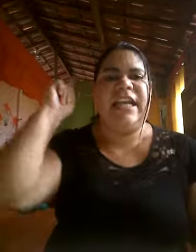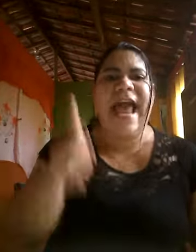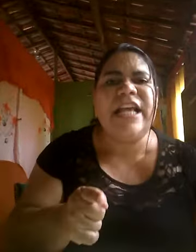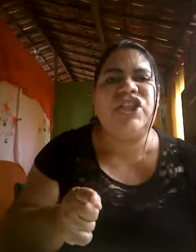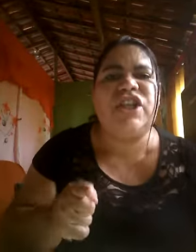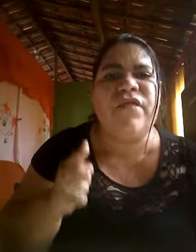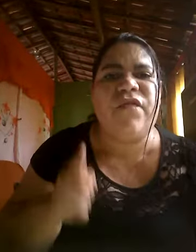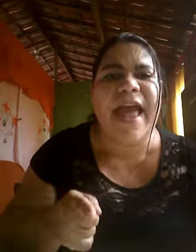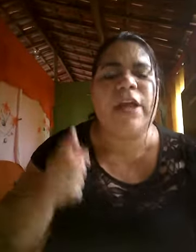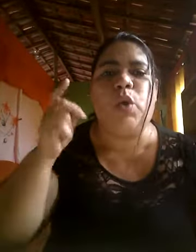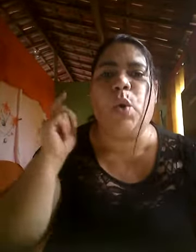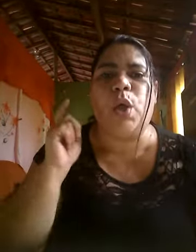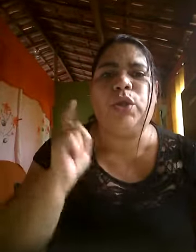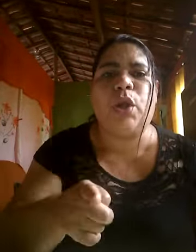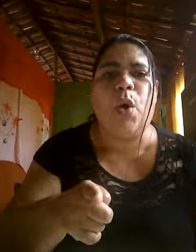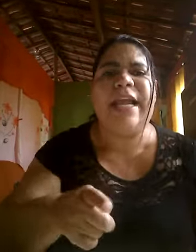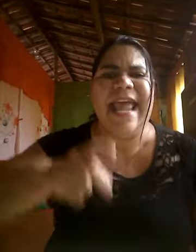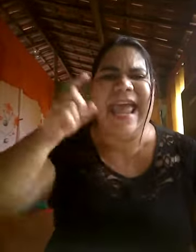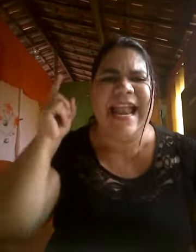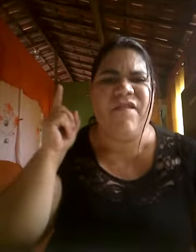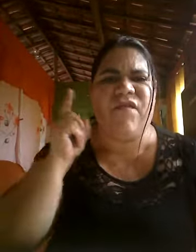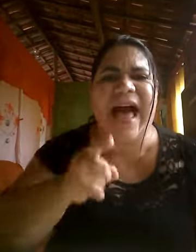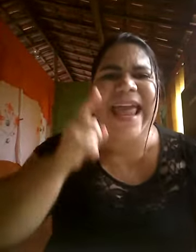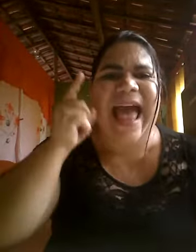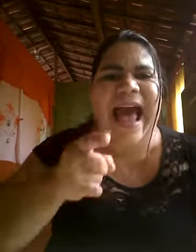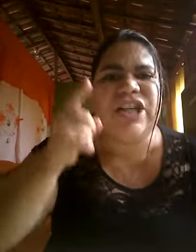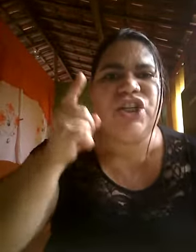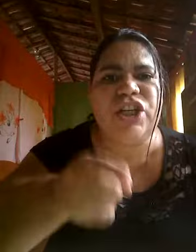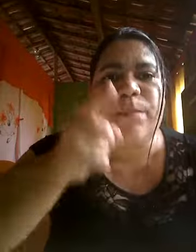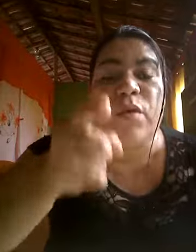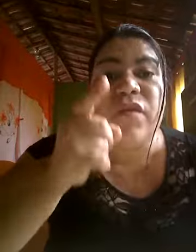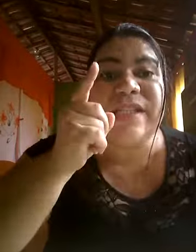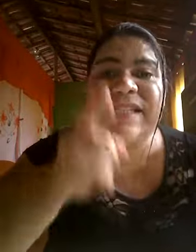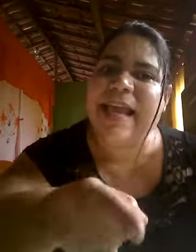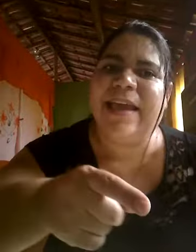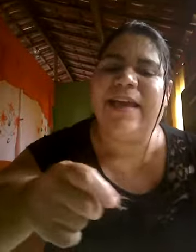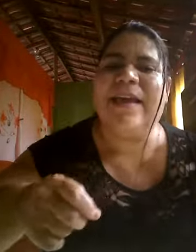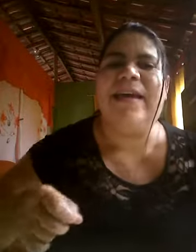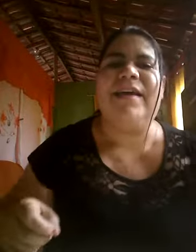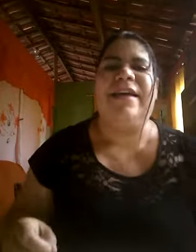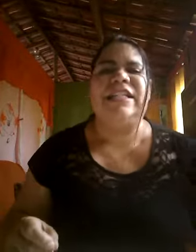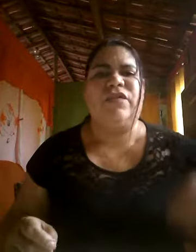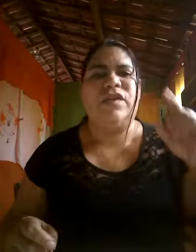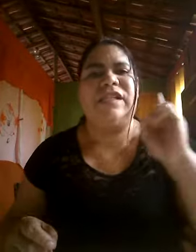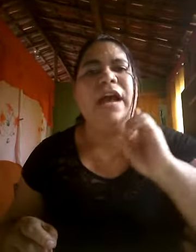Ele estiver no controle Ele vai agir por você Se você